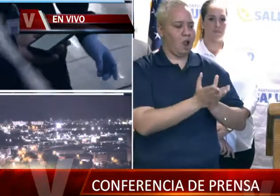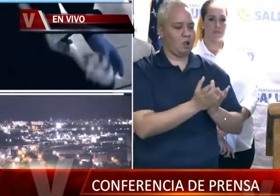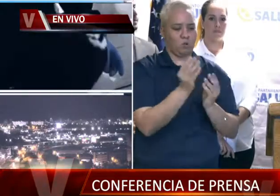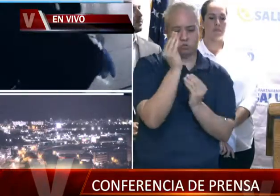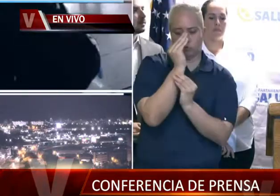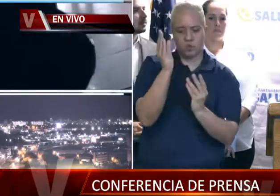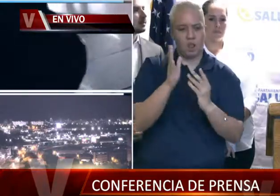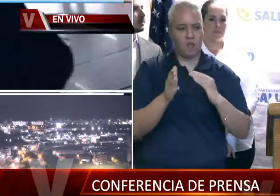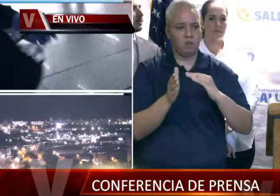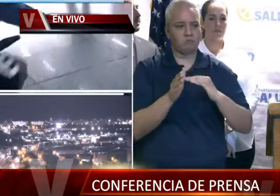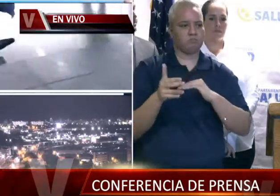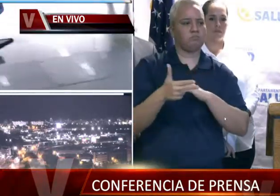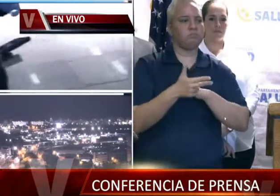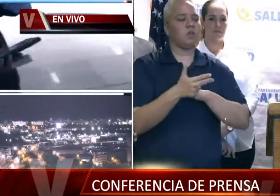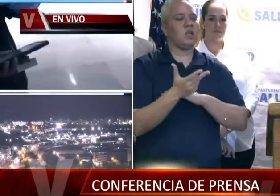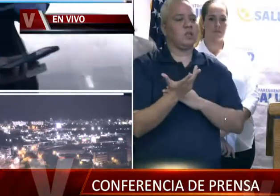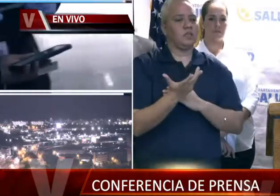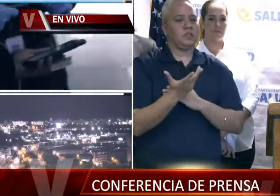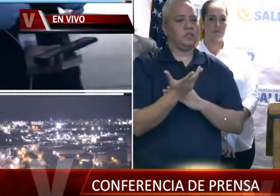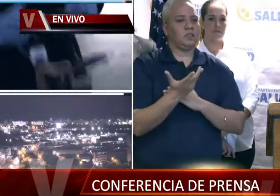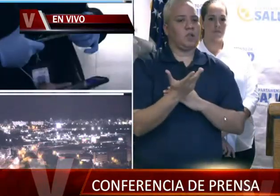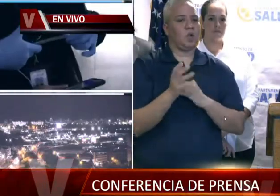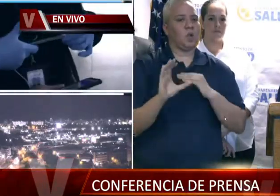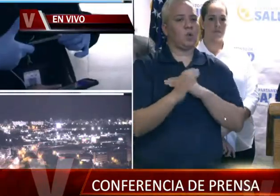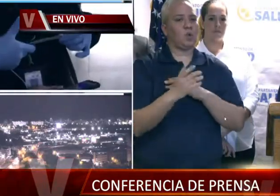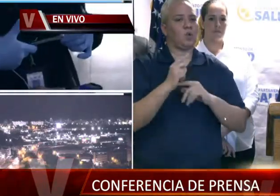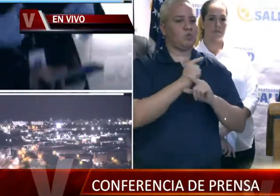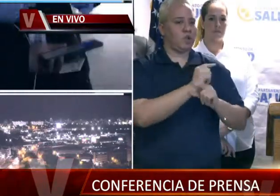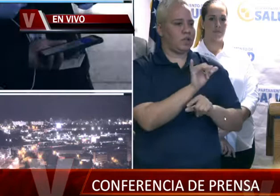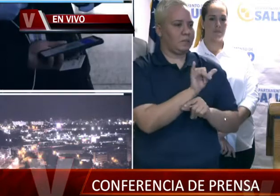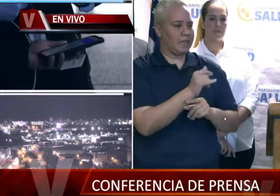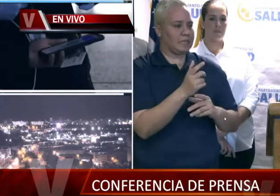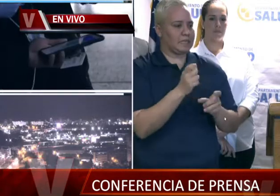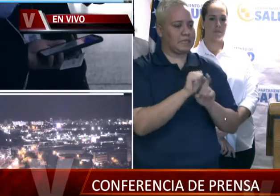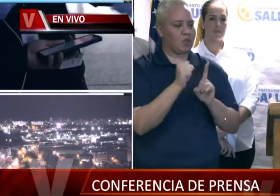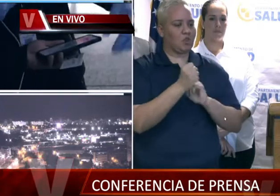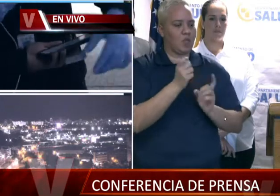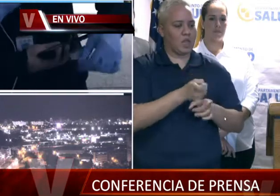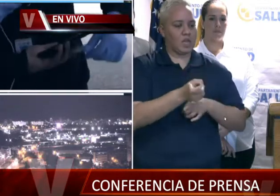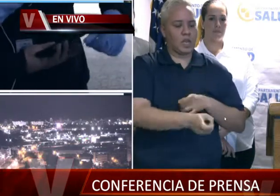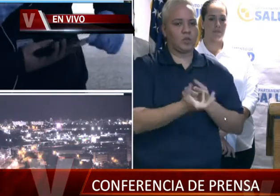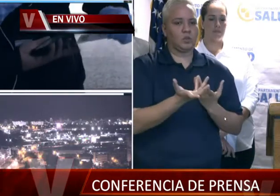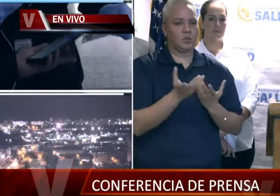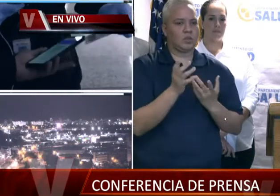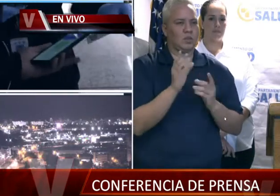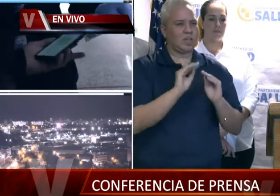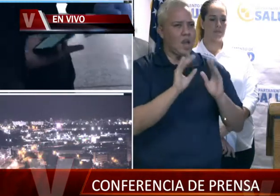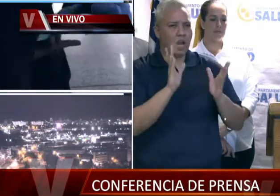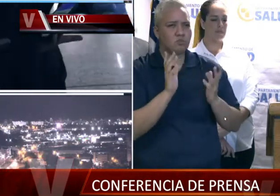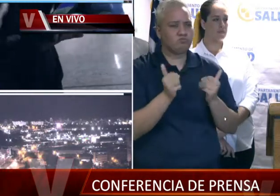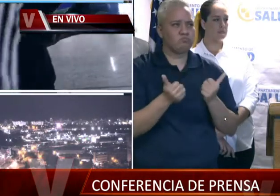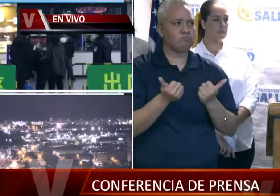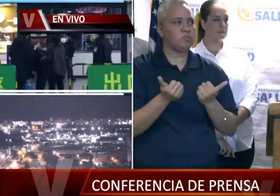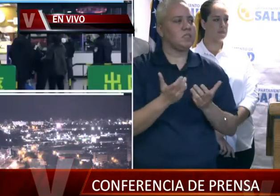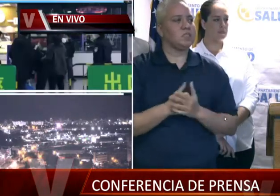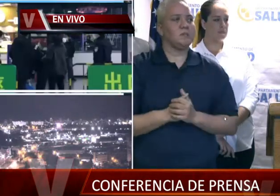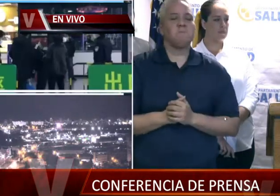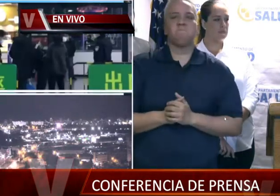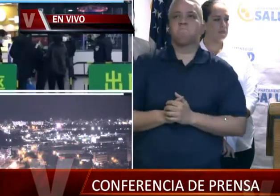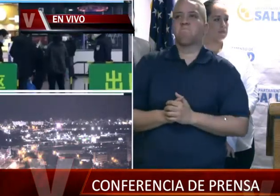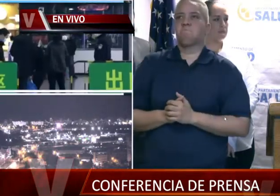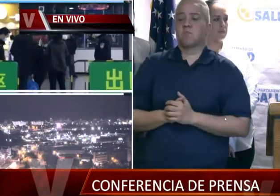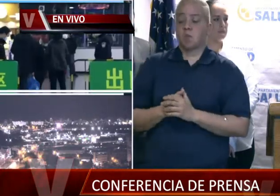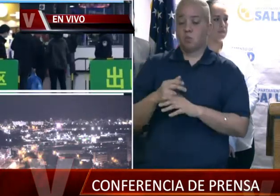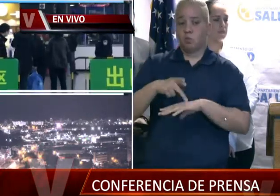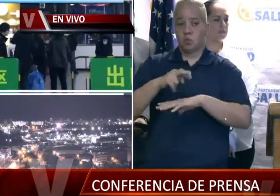además del CDC y al Coast Guard, cualquier tipo de situación de riesgo. Porque no me queda claro exactamente cuáles son. A Puerto Rico llegan